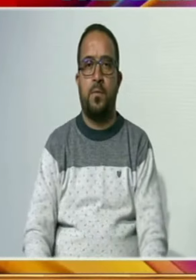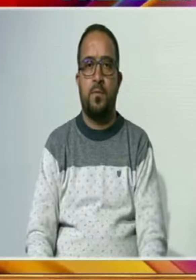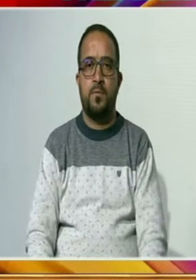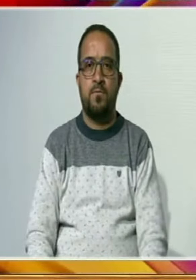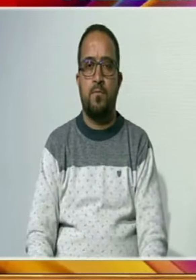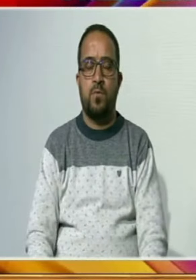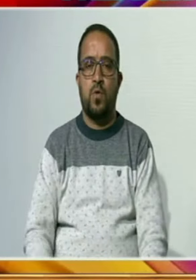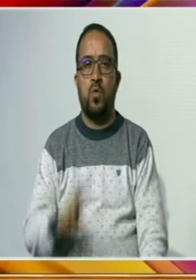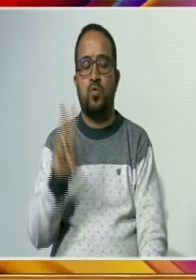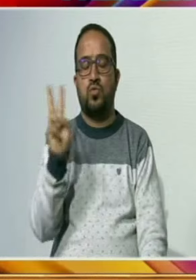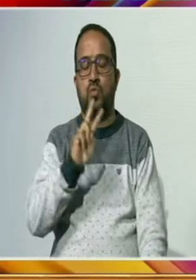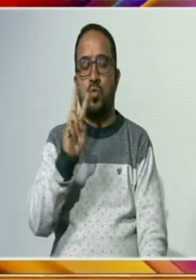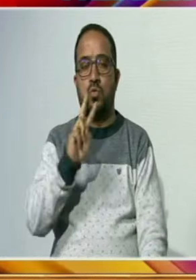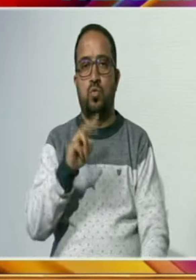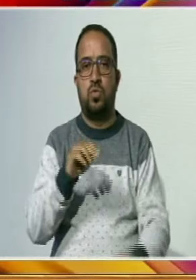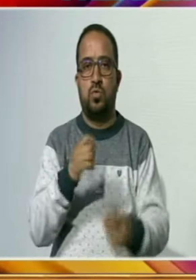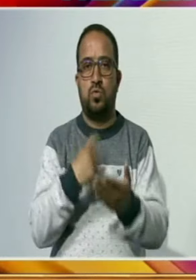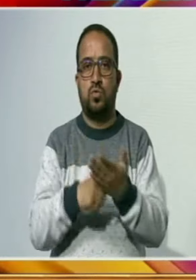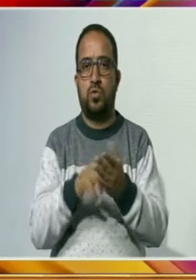دونوں جگہوں پر